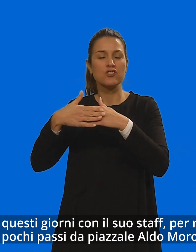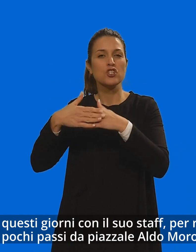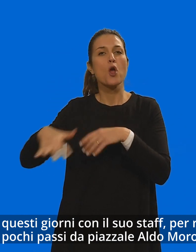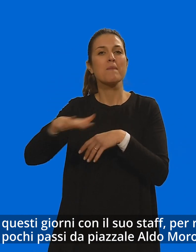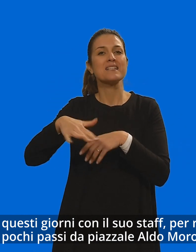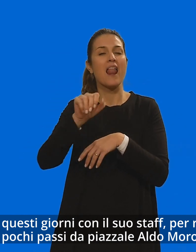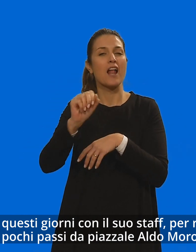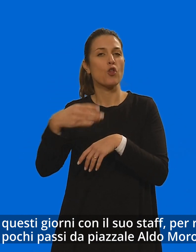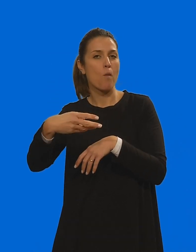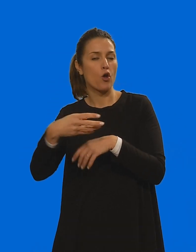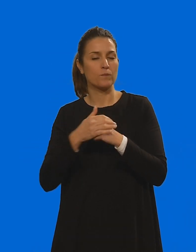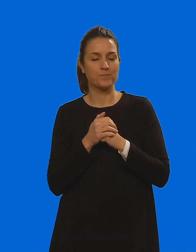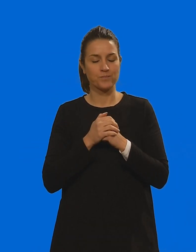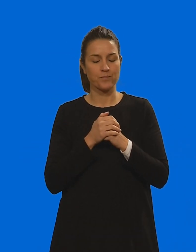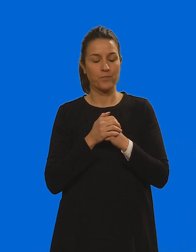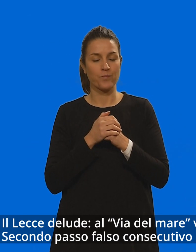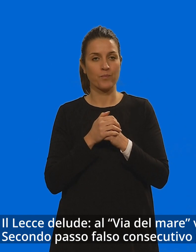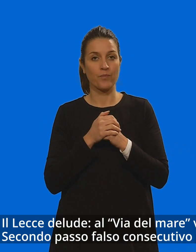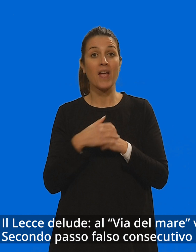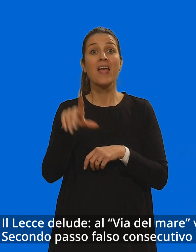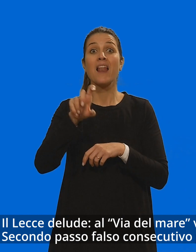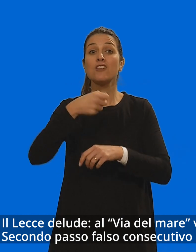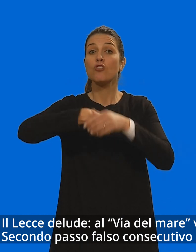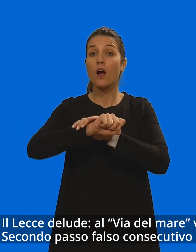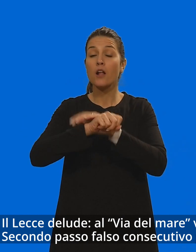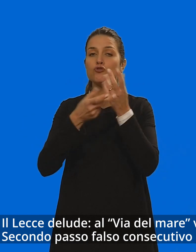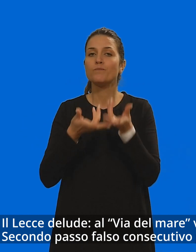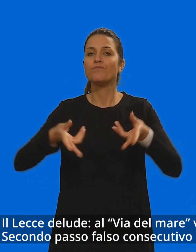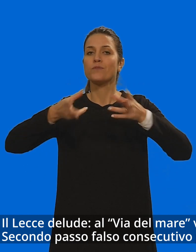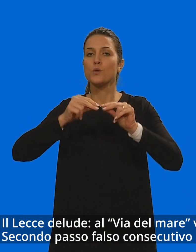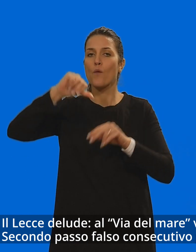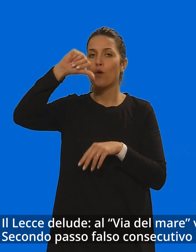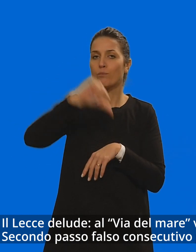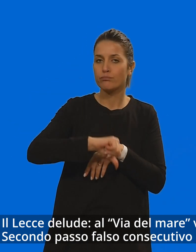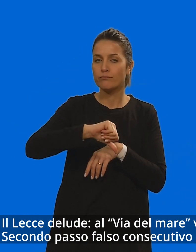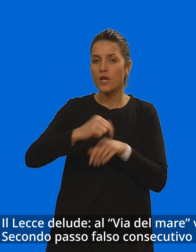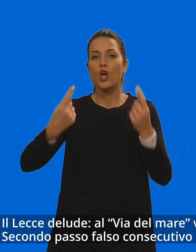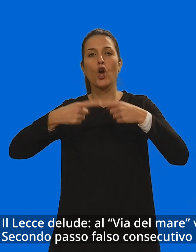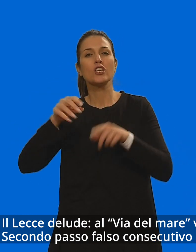al Domoro. Il Lecce delude al Via del Mare, vince la Salernitana 2 a 1.